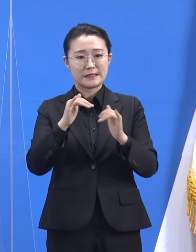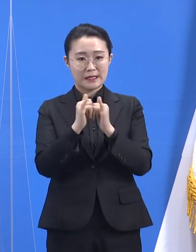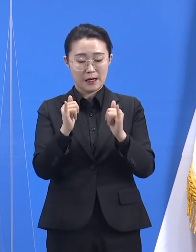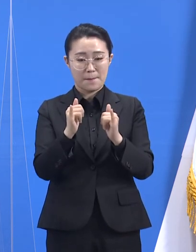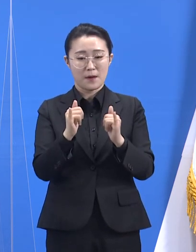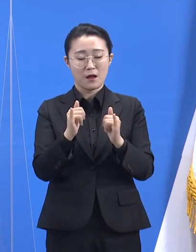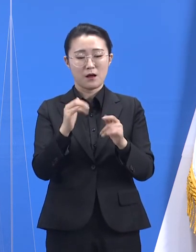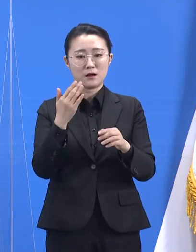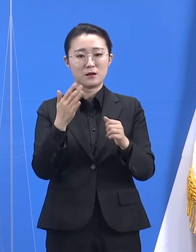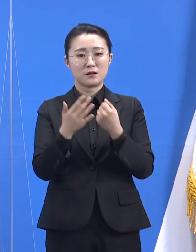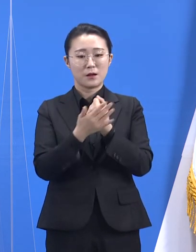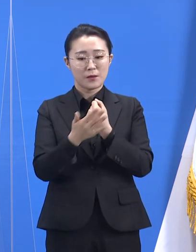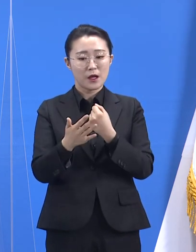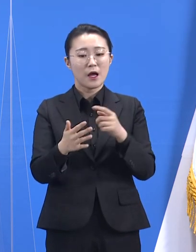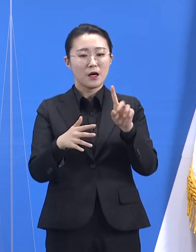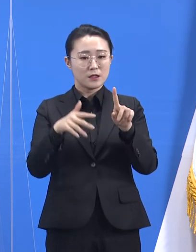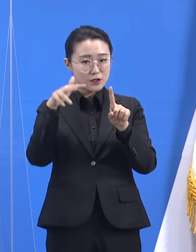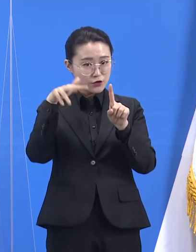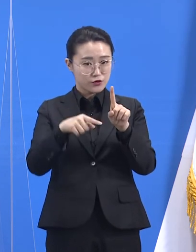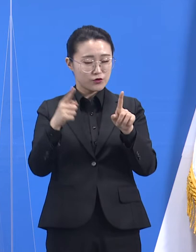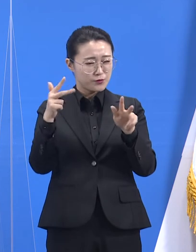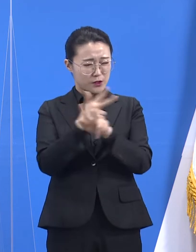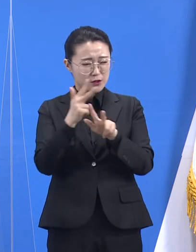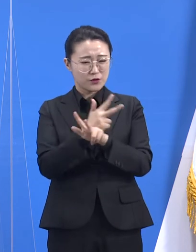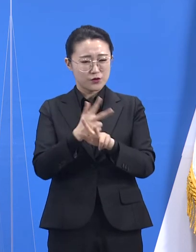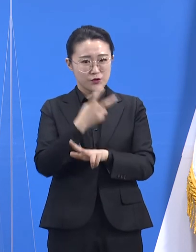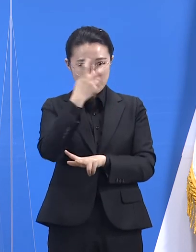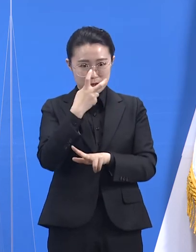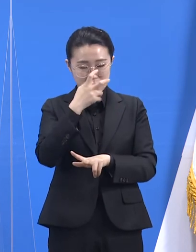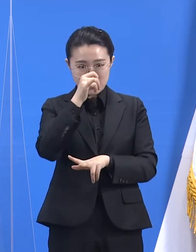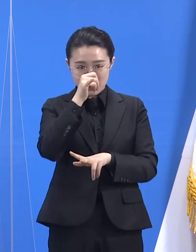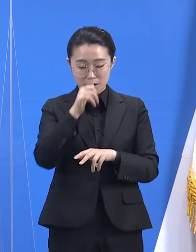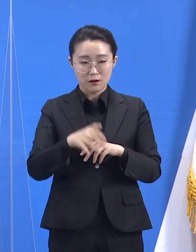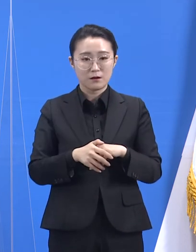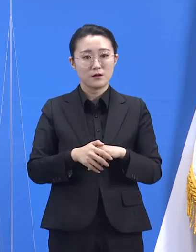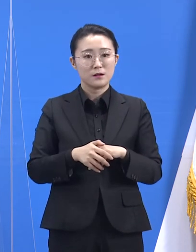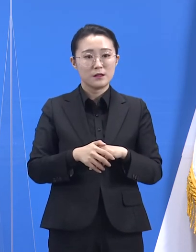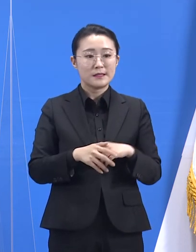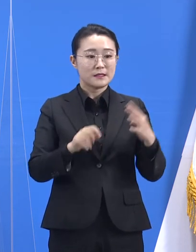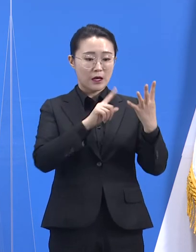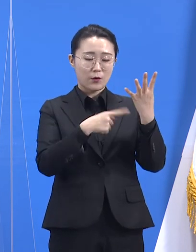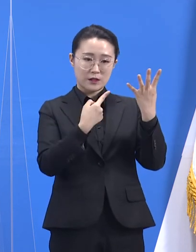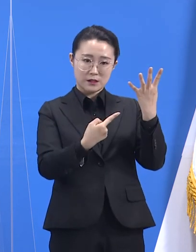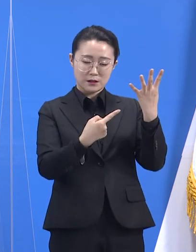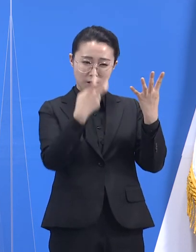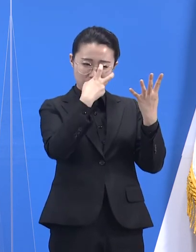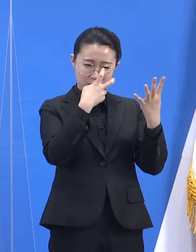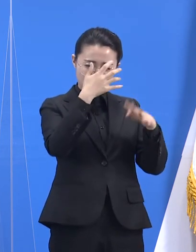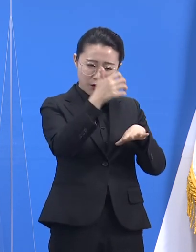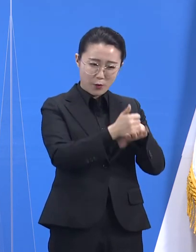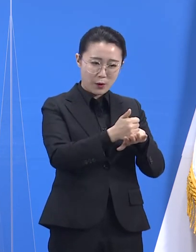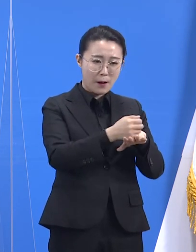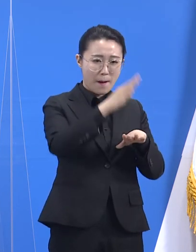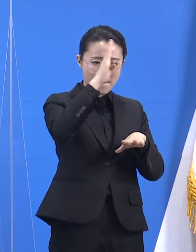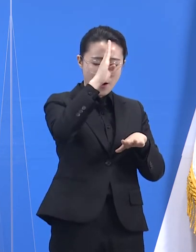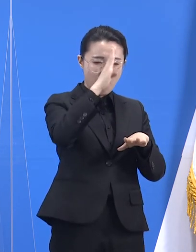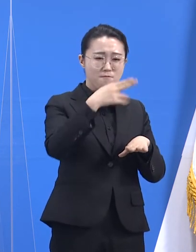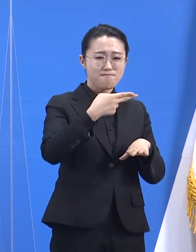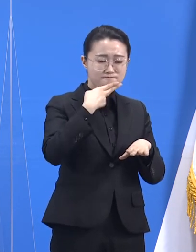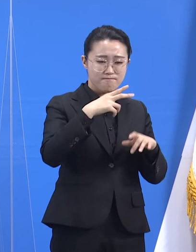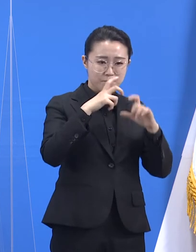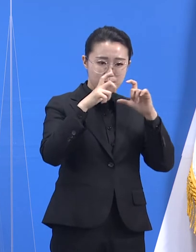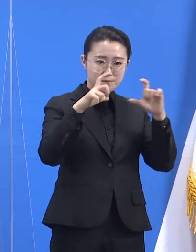이전 정기검사는 4월 1일에 실시되었었고, 당시 음성 결과를 받았습니다. 그럼에도 매일